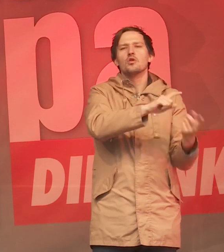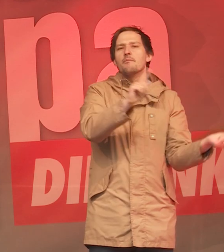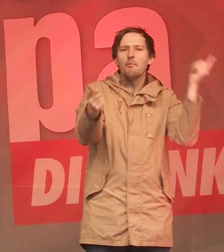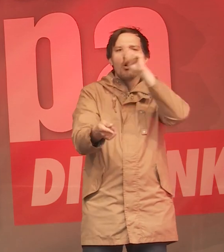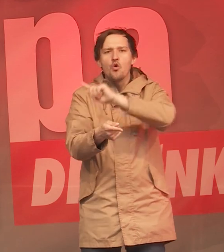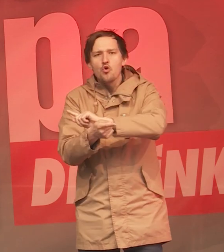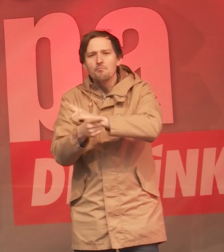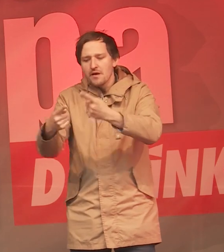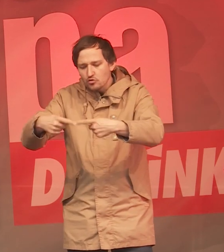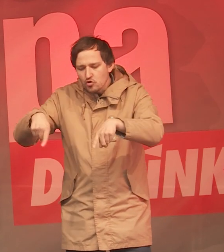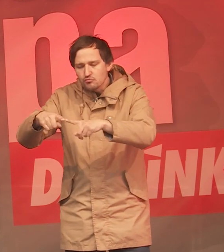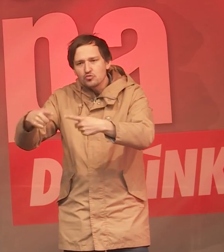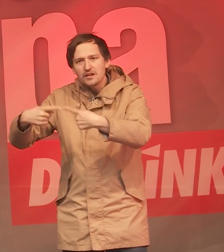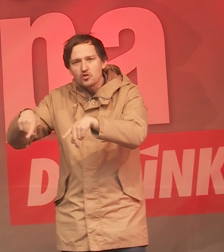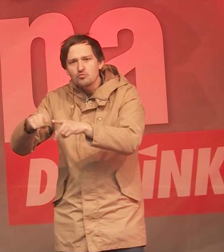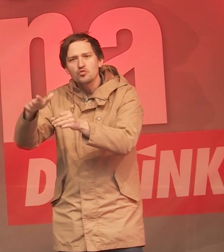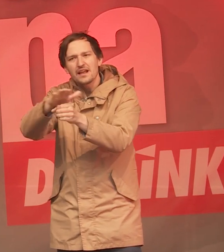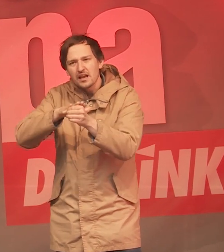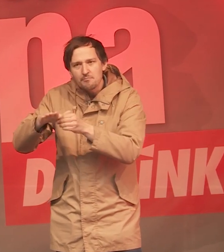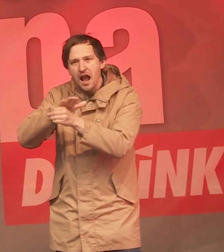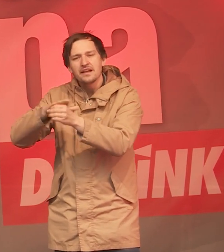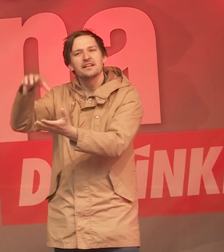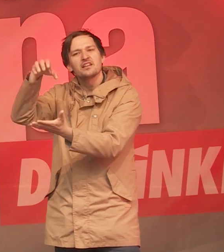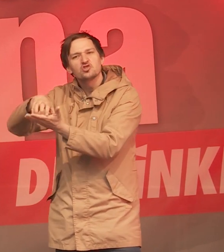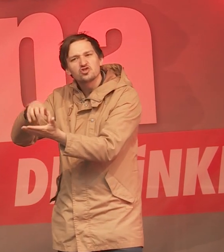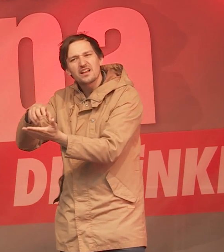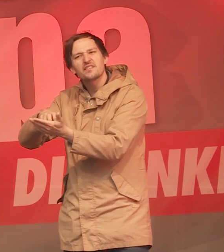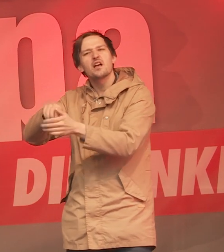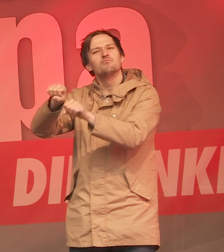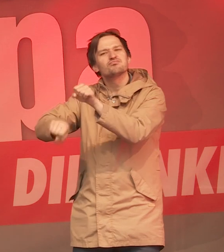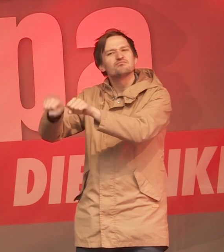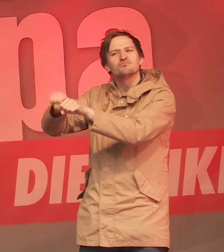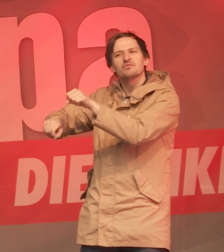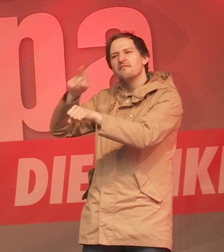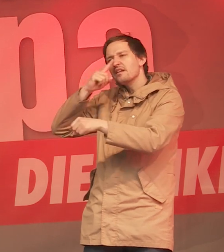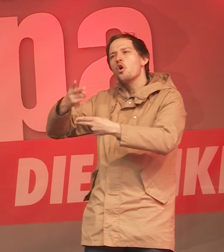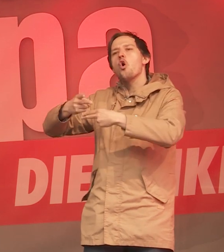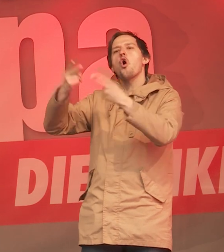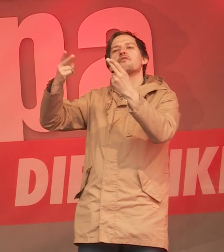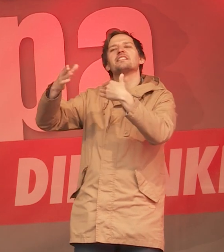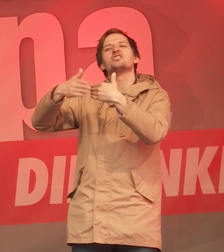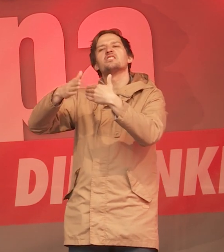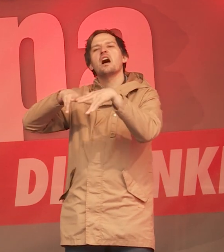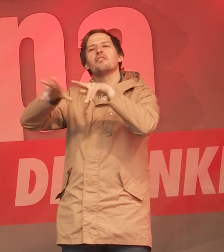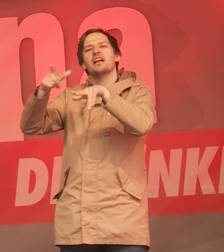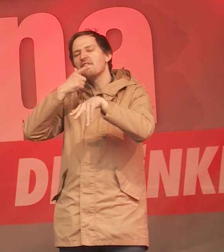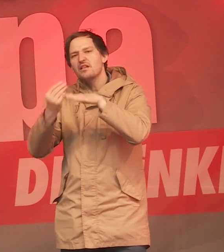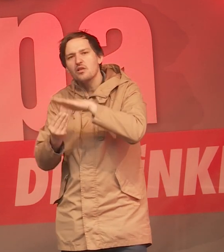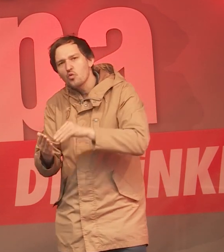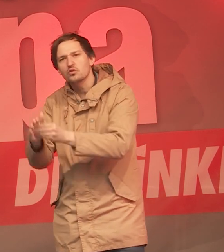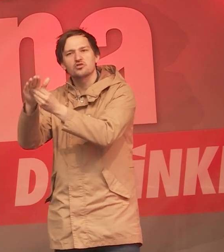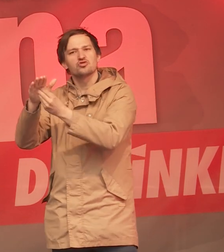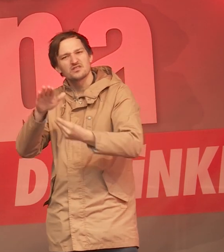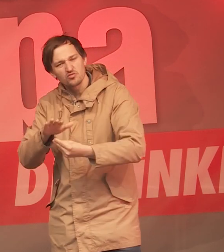der anderen Seite Kommunen, Gemeinden und Städten in die Parade fährt, wenn sie ihren öffentlichen Nahverkehr subventionieren wollen oder sich